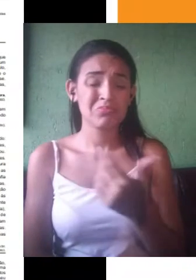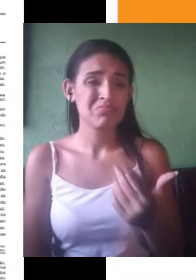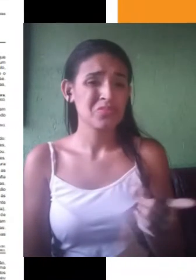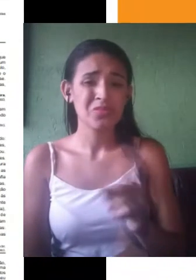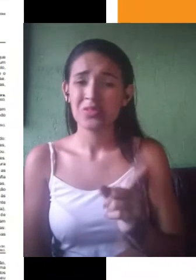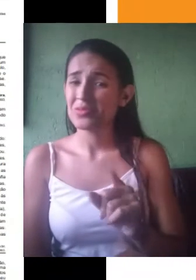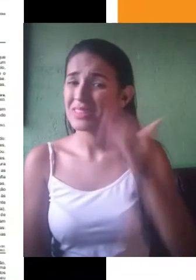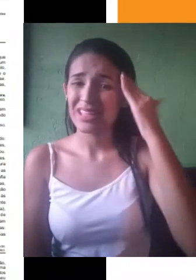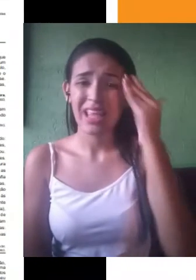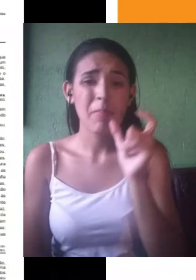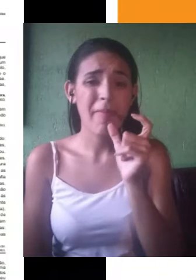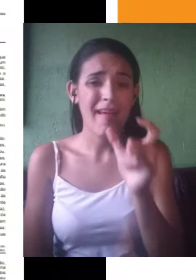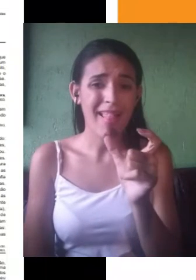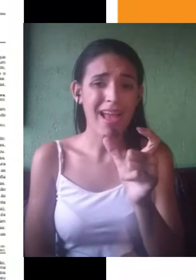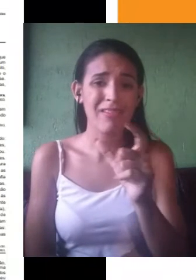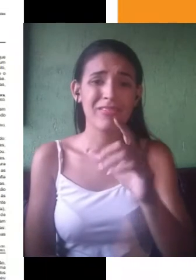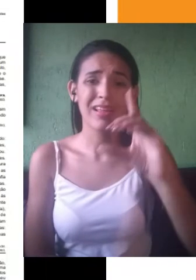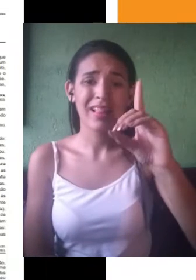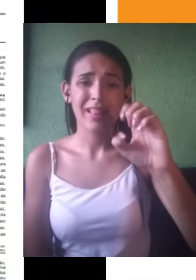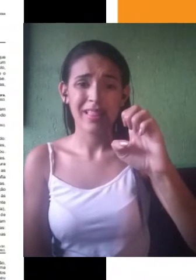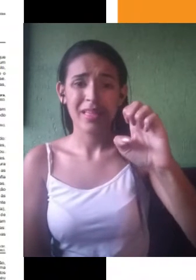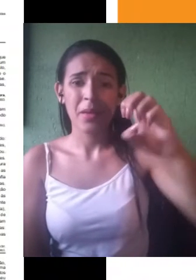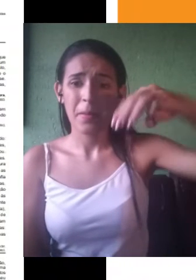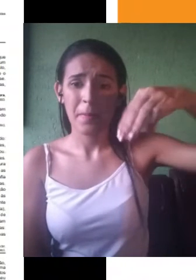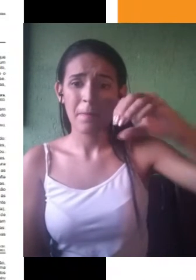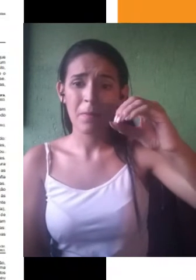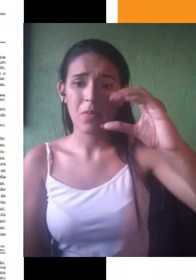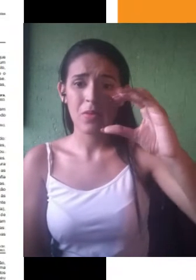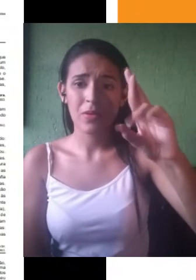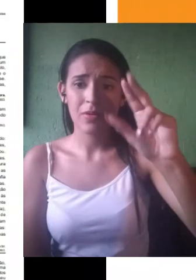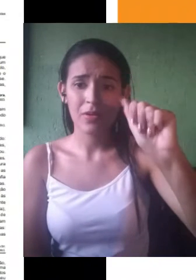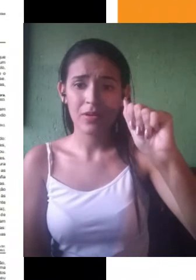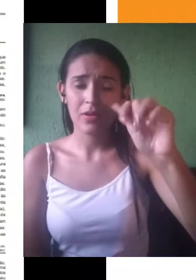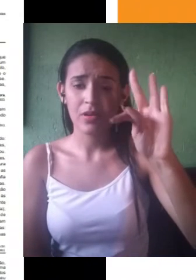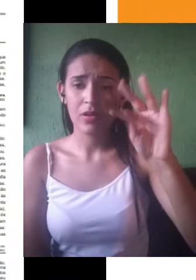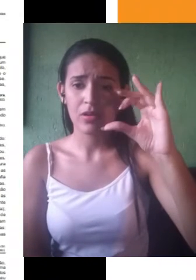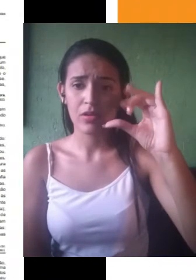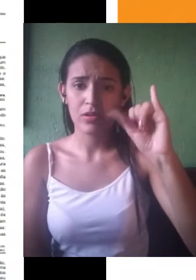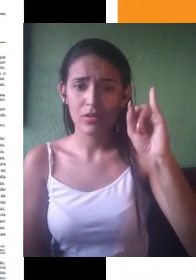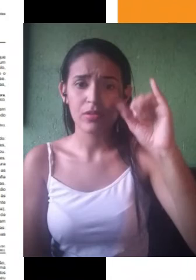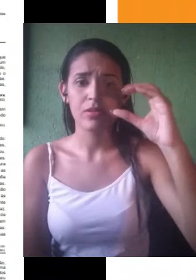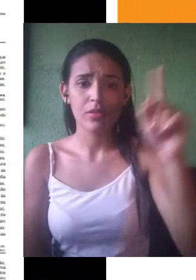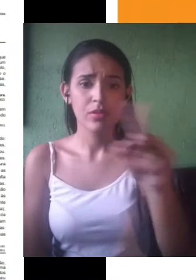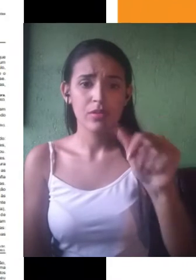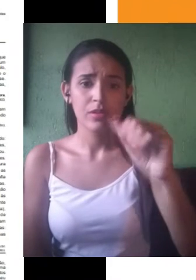democratização. E alguns devido às possibilidades de interpretação da palavra